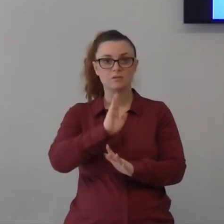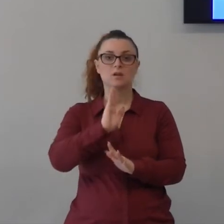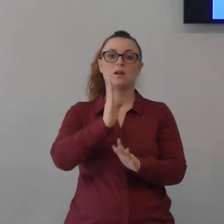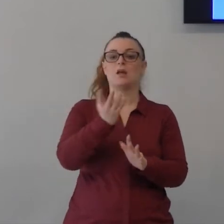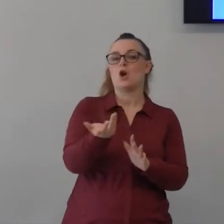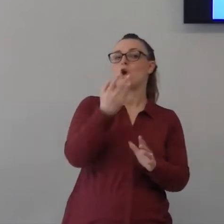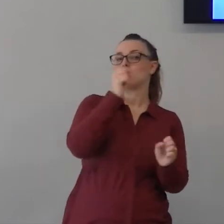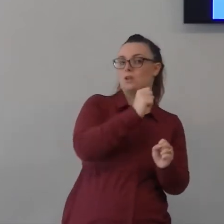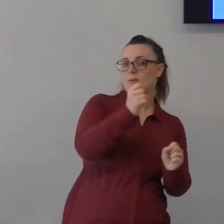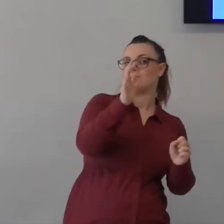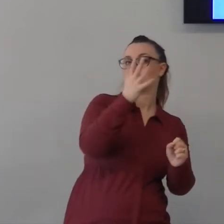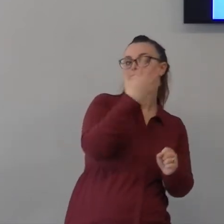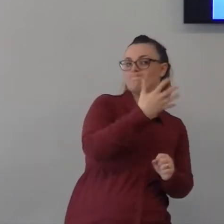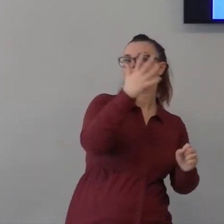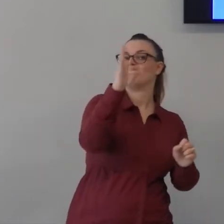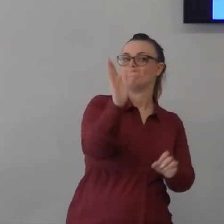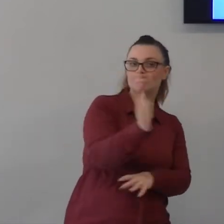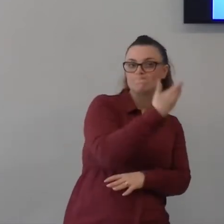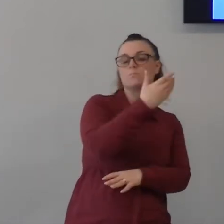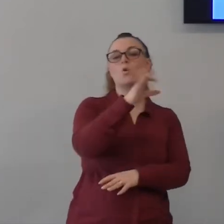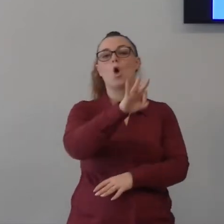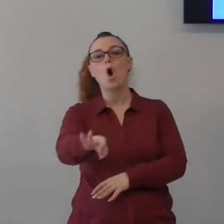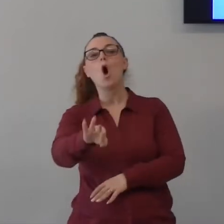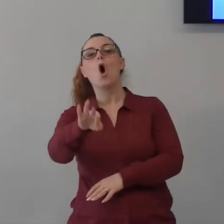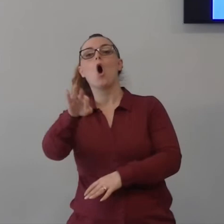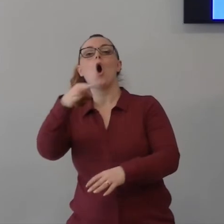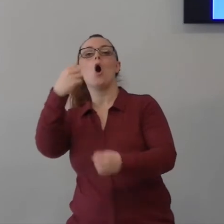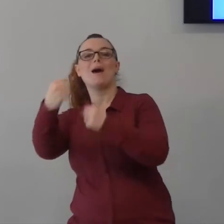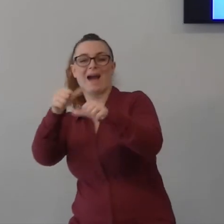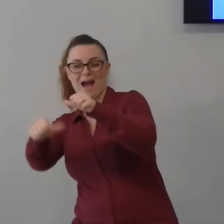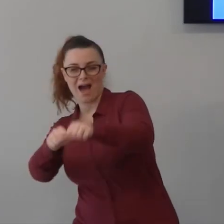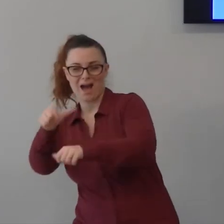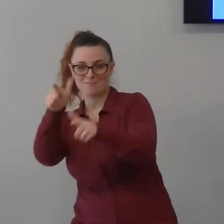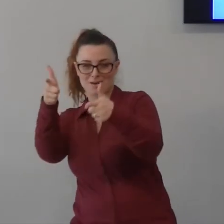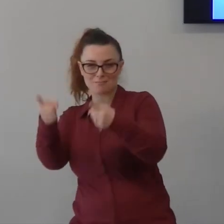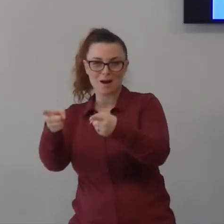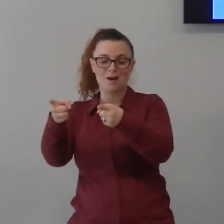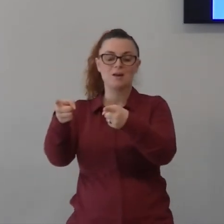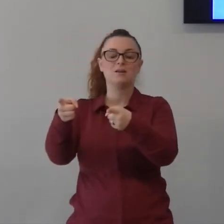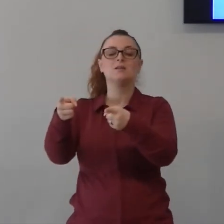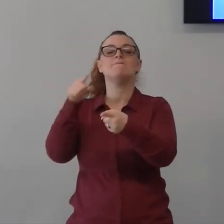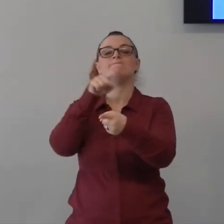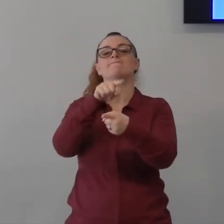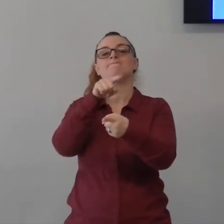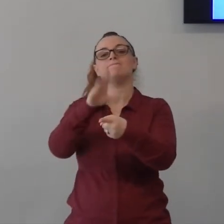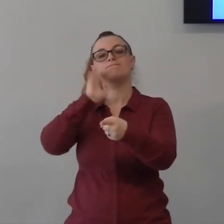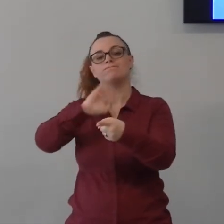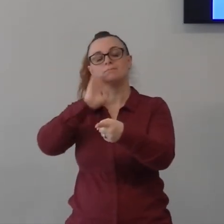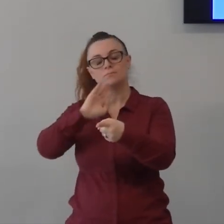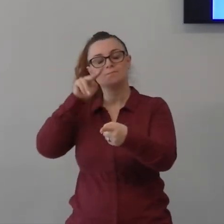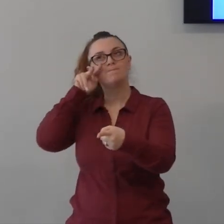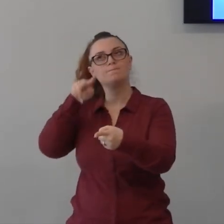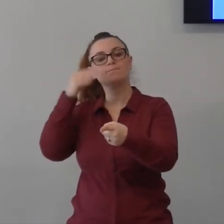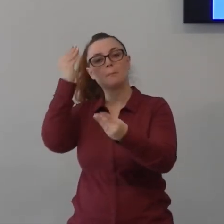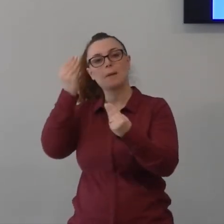è meglio per te lui sa che cosa è meglio e mi auguro sinceramente che tu possa evitare la